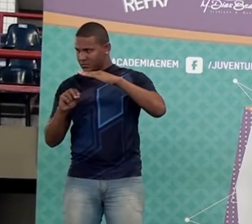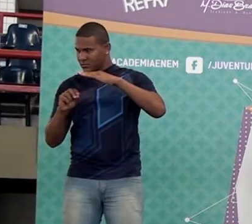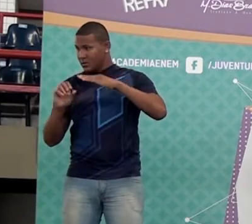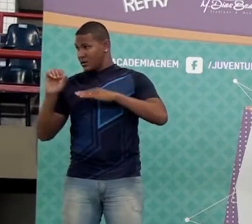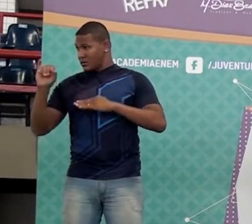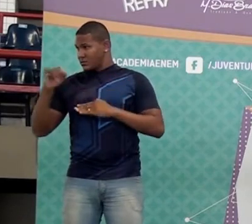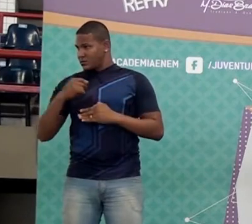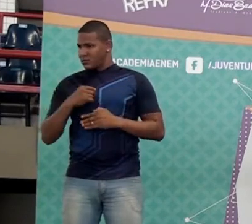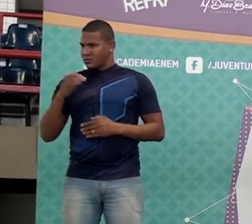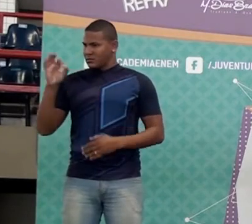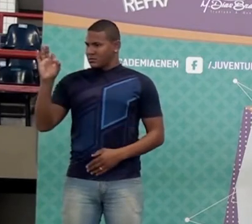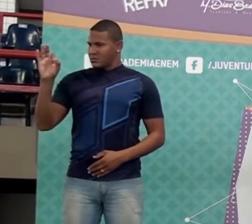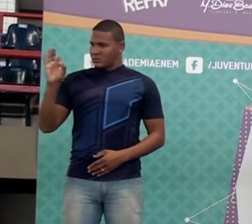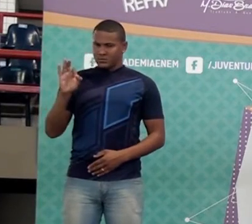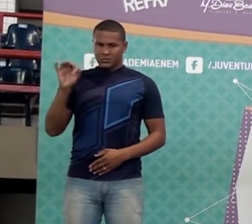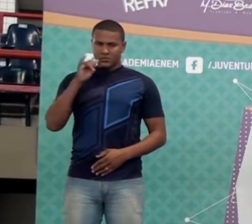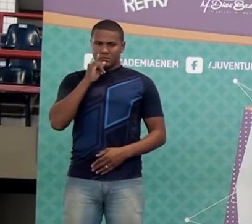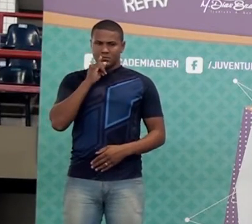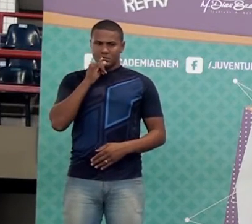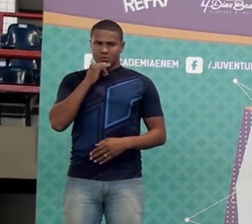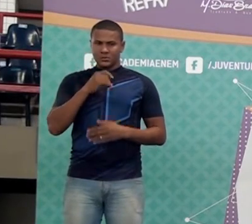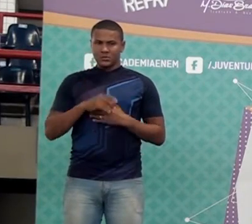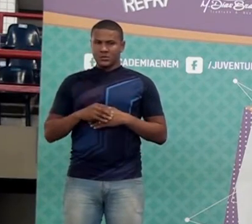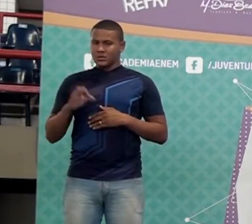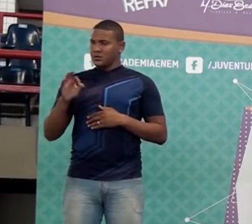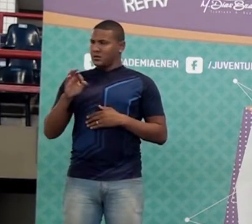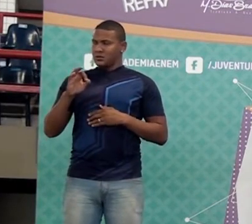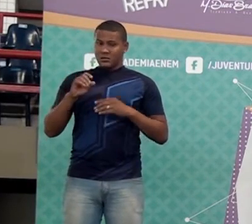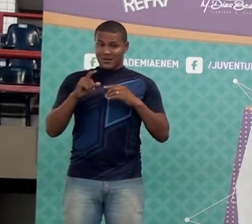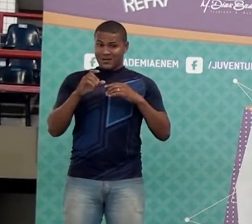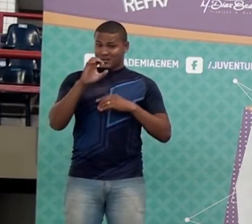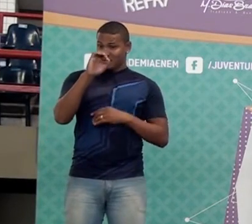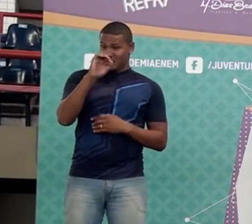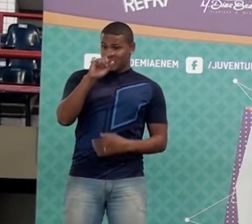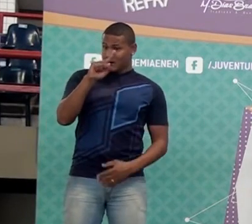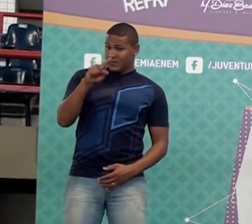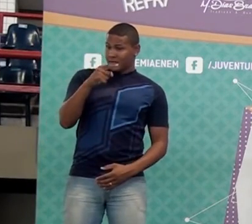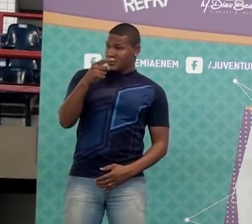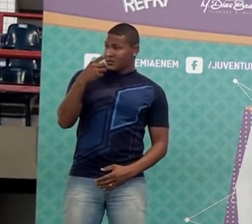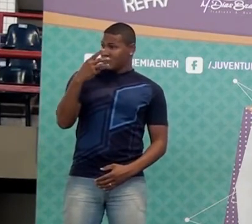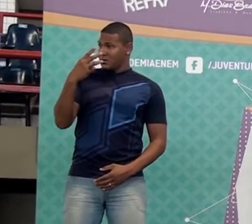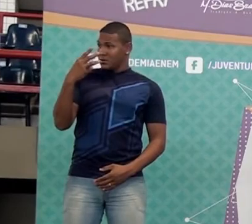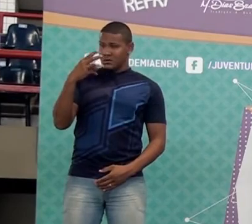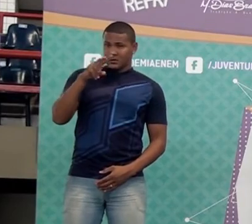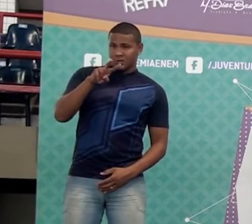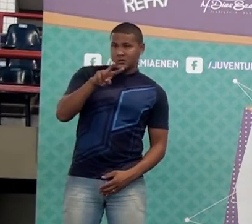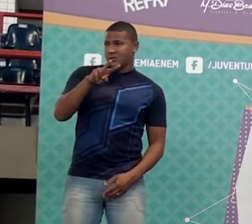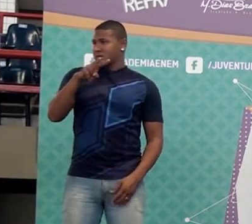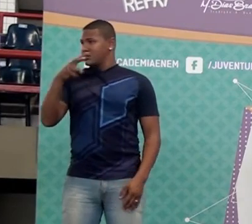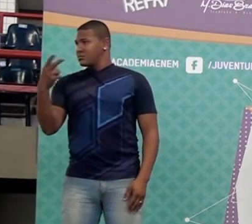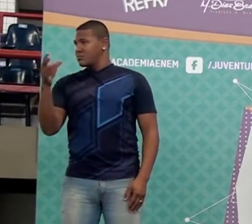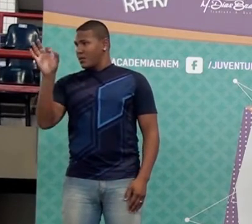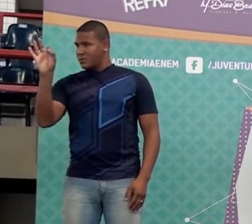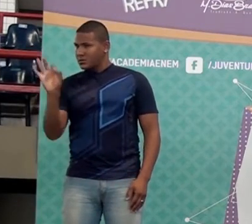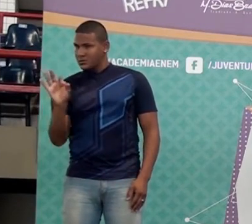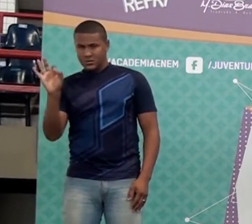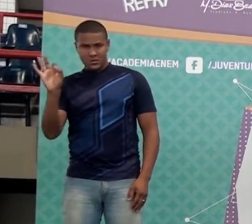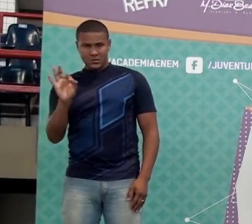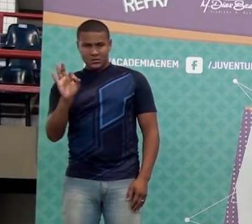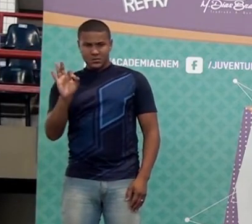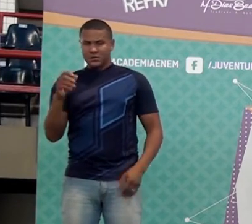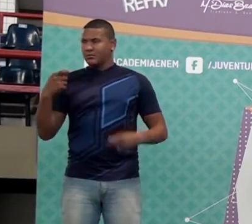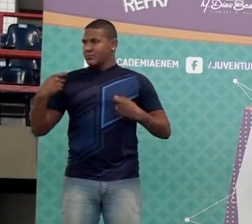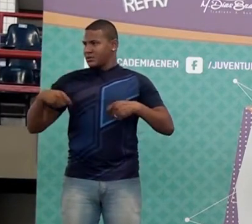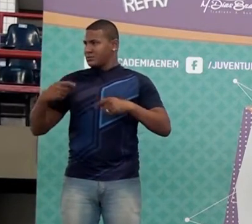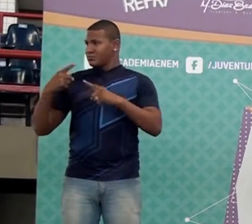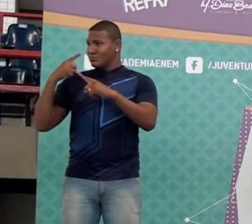para porcentagem, eu tenho que multiplicar por cem. Vou repetir. Símbolo